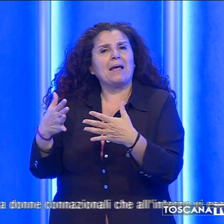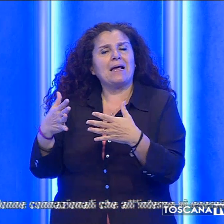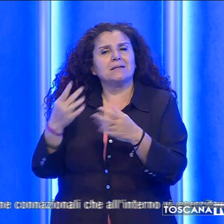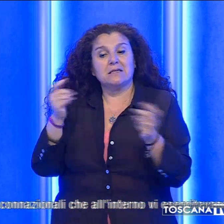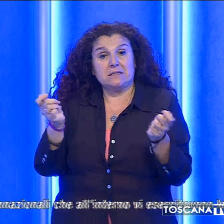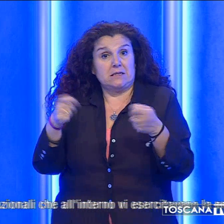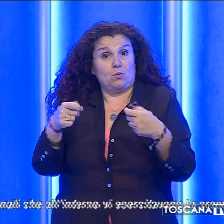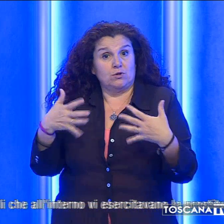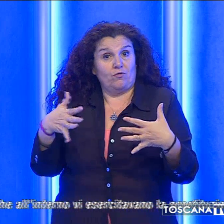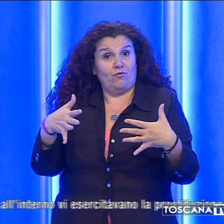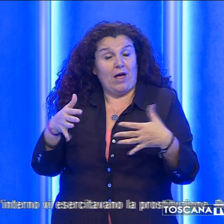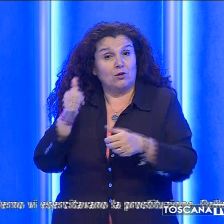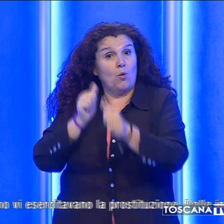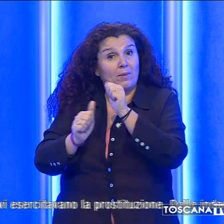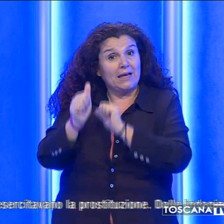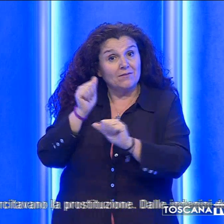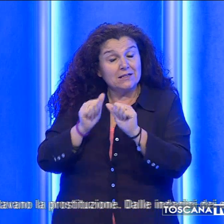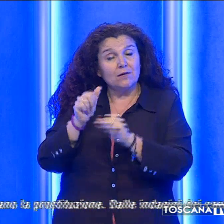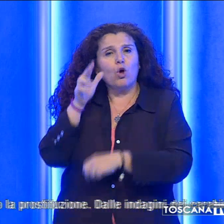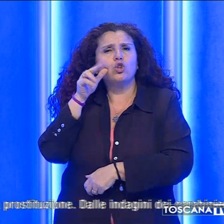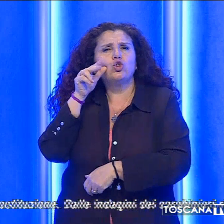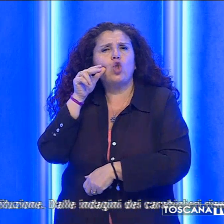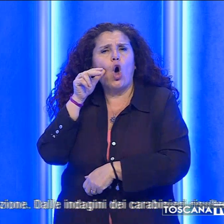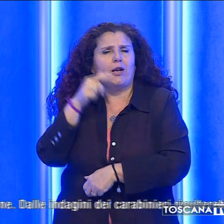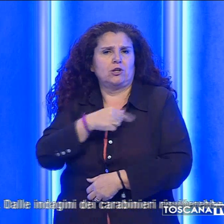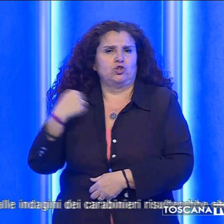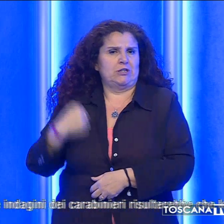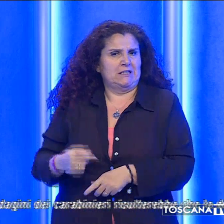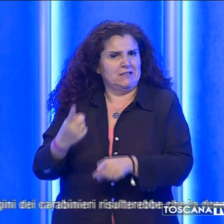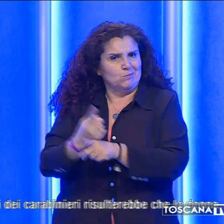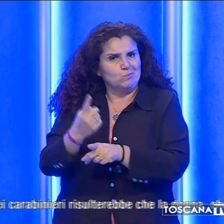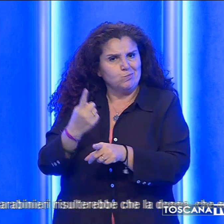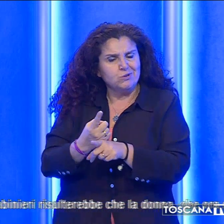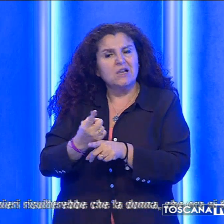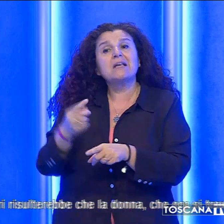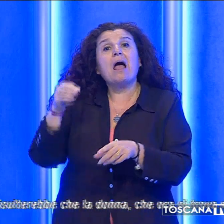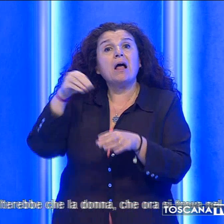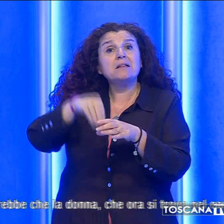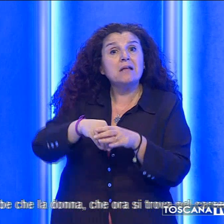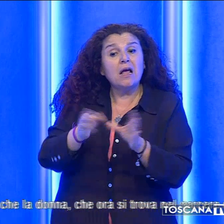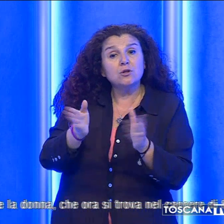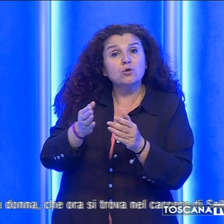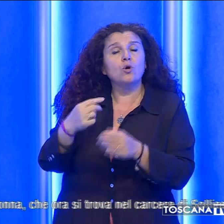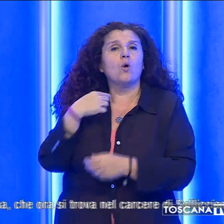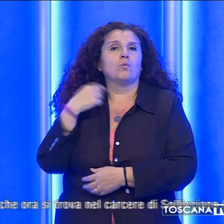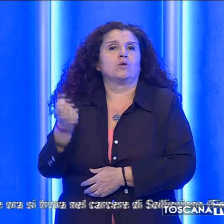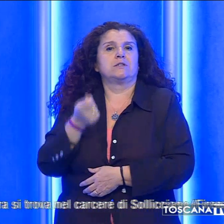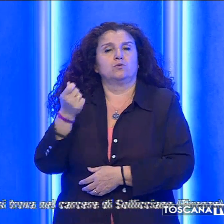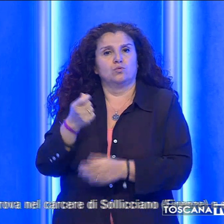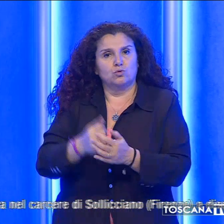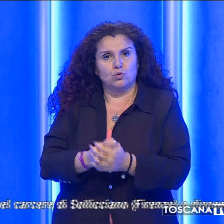sotto sequestro preventivo a donne connazionali che all'interno vi esercitavano la prostituzione.